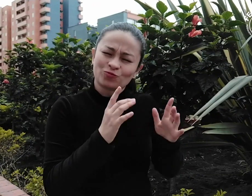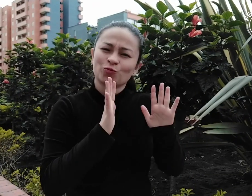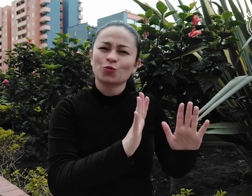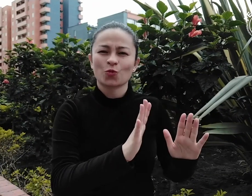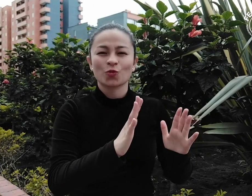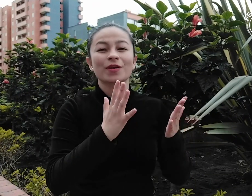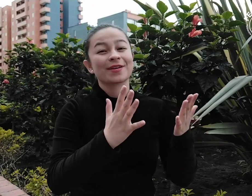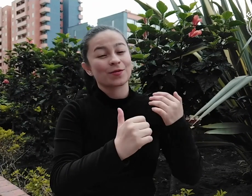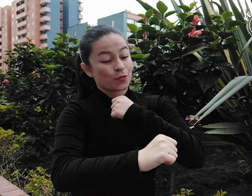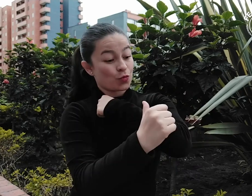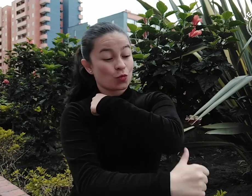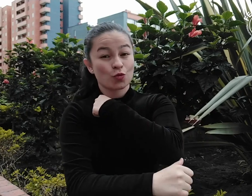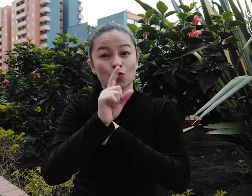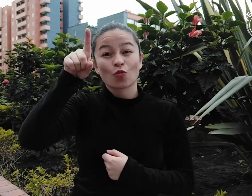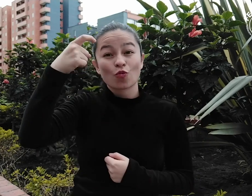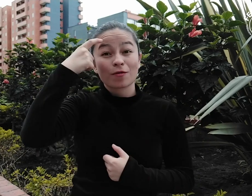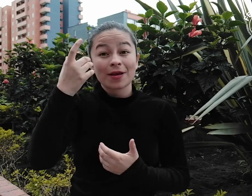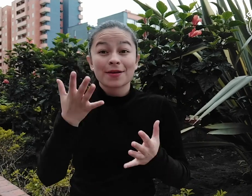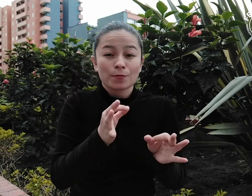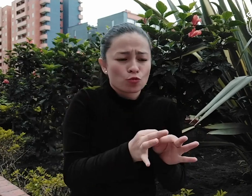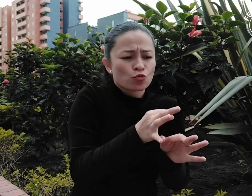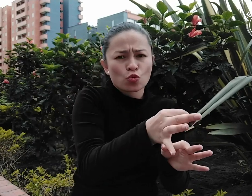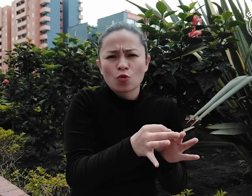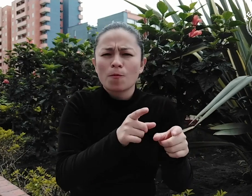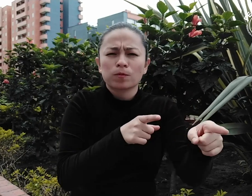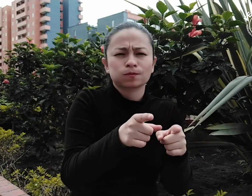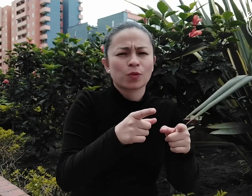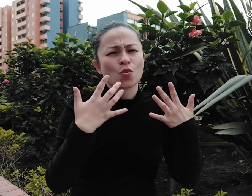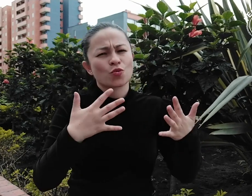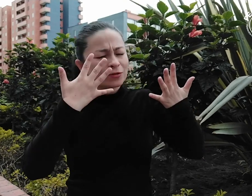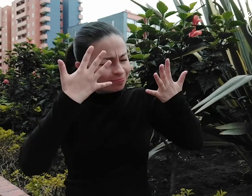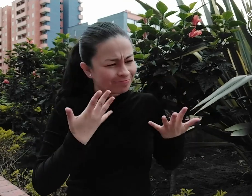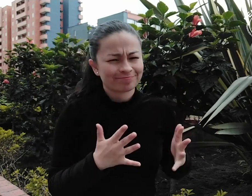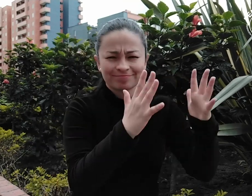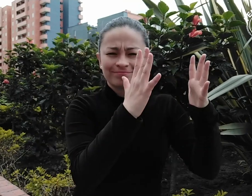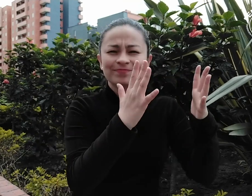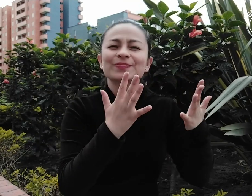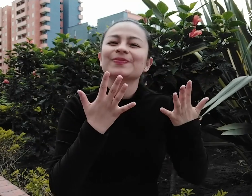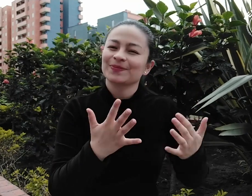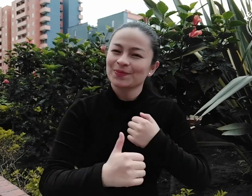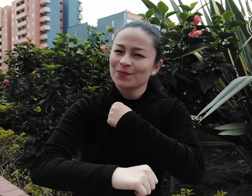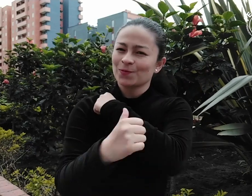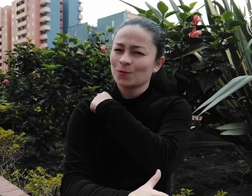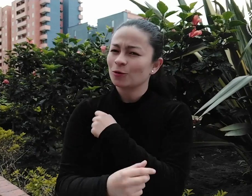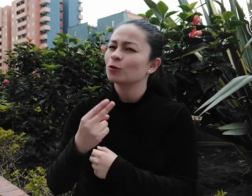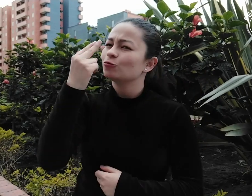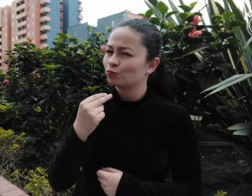En Fenascol celebramos que la gobernación de Boyacá, junto con los municipios anteriormente mencionados, estén